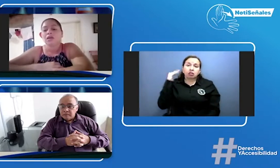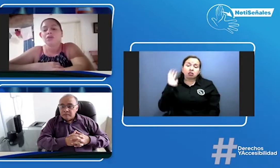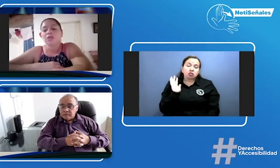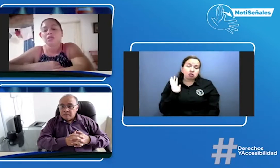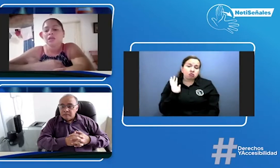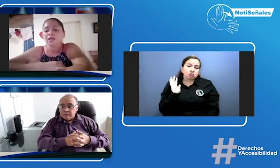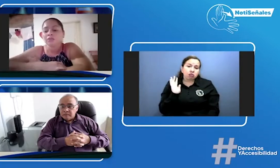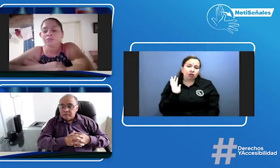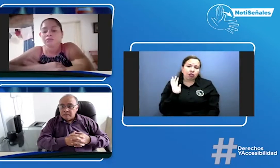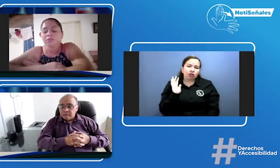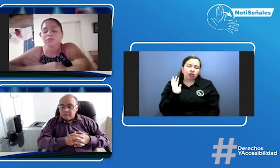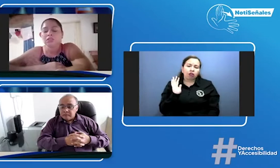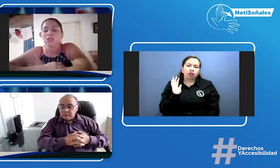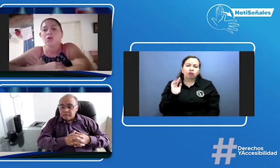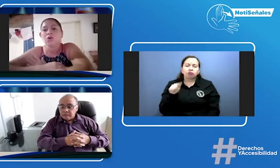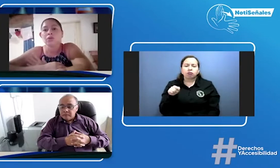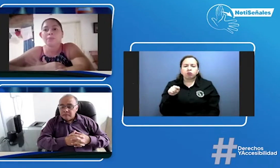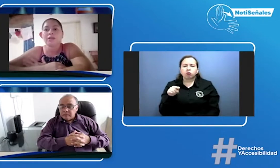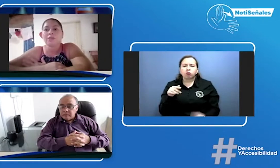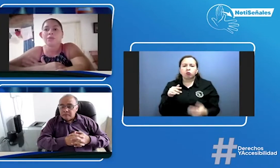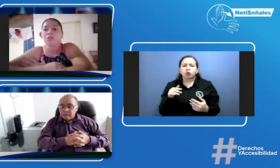tenían cinco departamentos